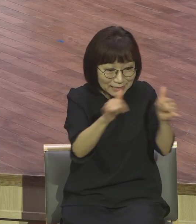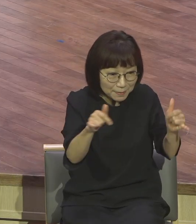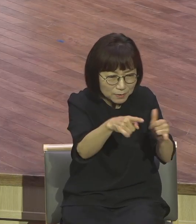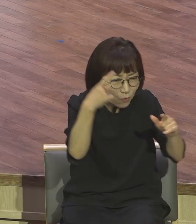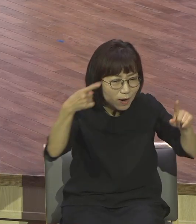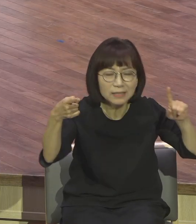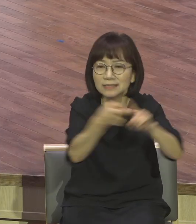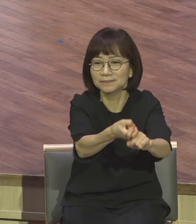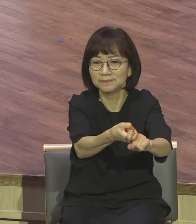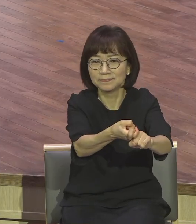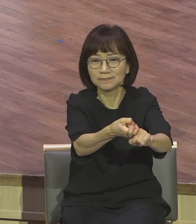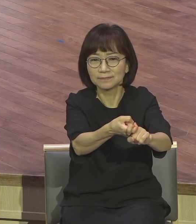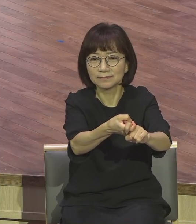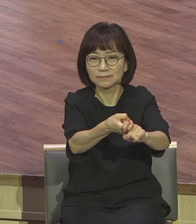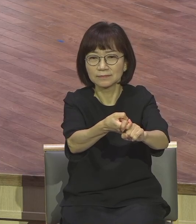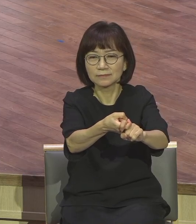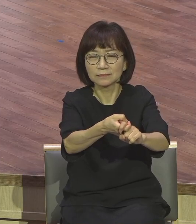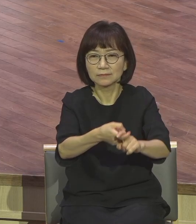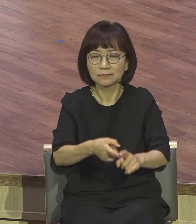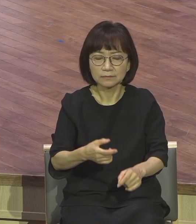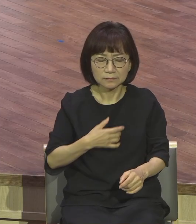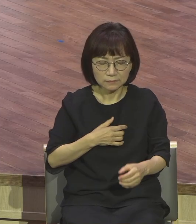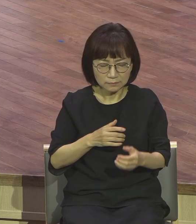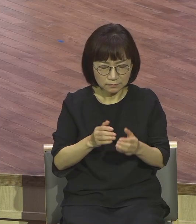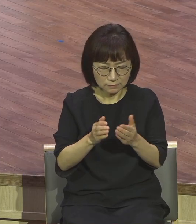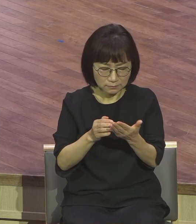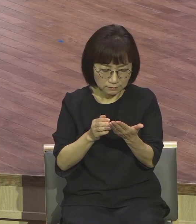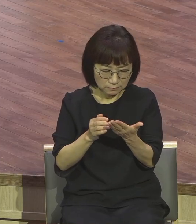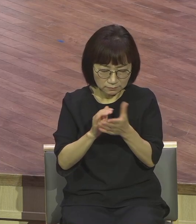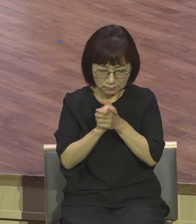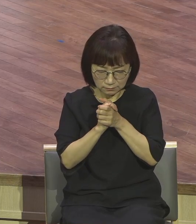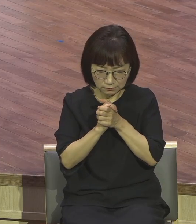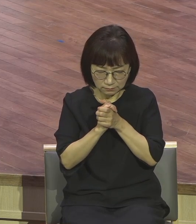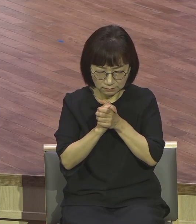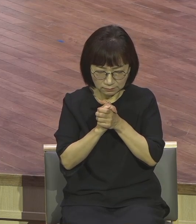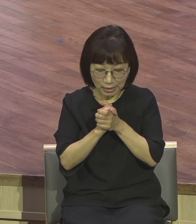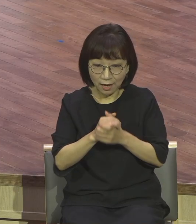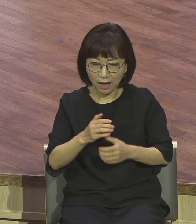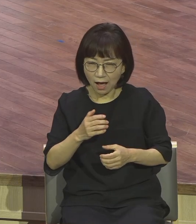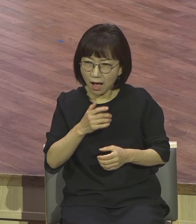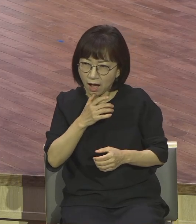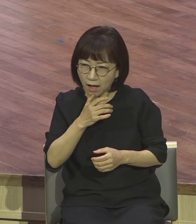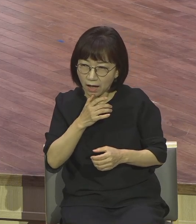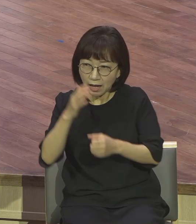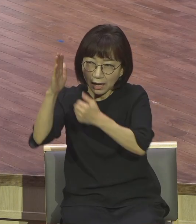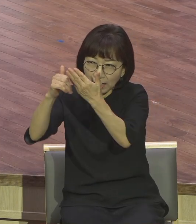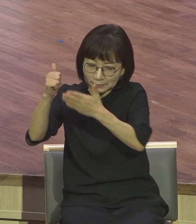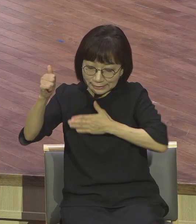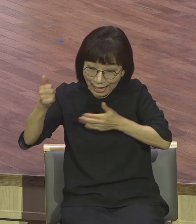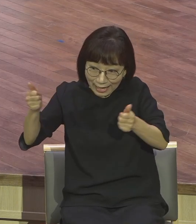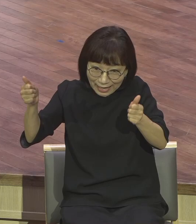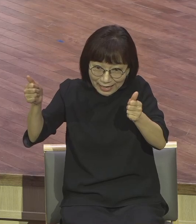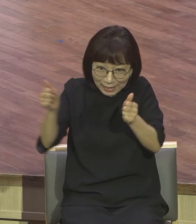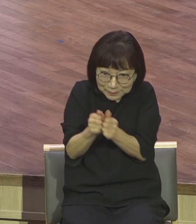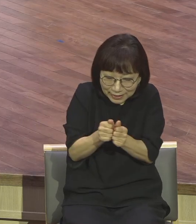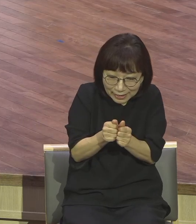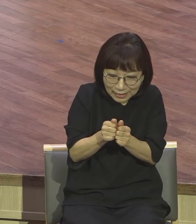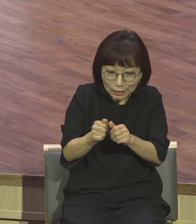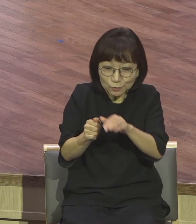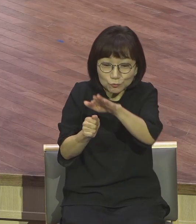인마늘로 뭐 위드 너를 이야기하는데 가만히 생각해보니까 보세요 지금 지구촌에 여러분 보세요